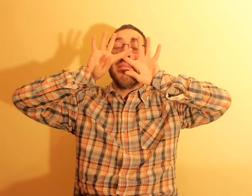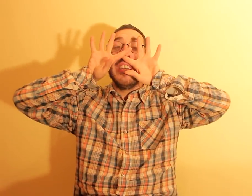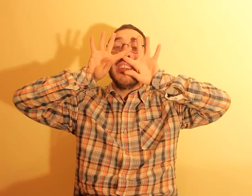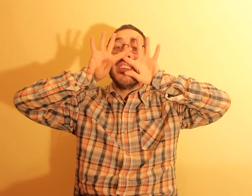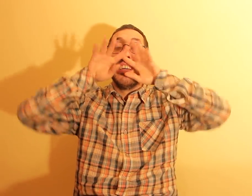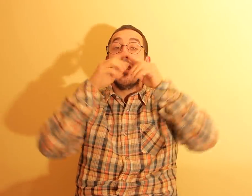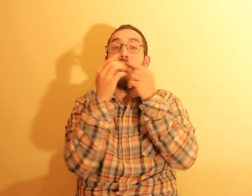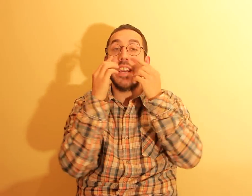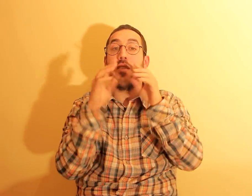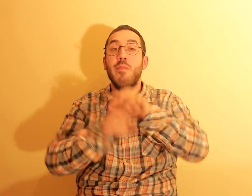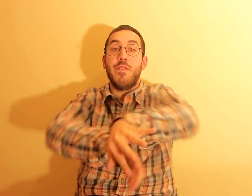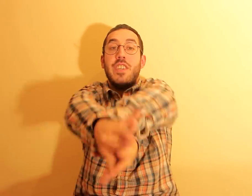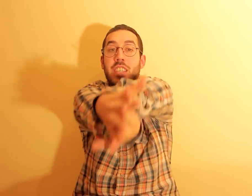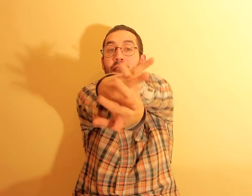abrir, tem que ficar como eu fiz, assim, ó.